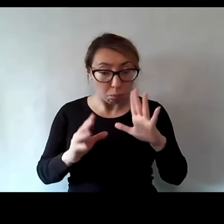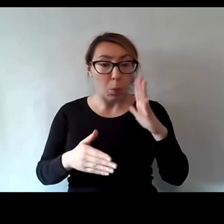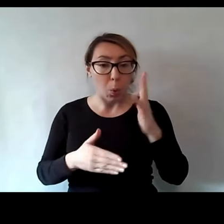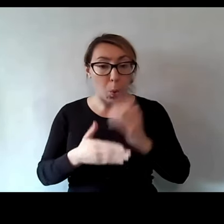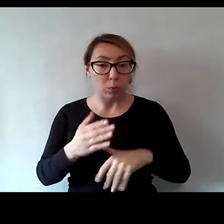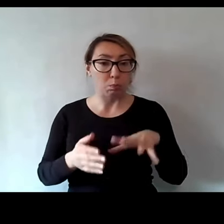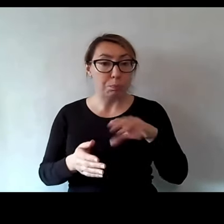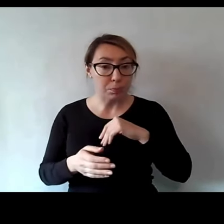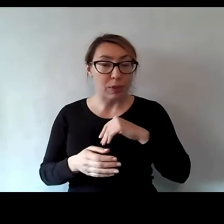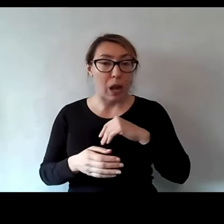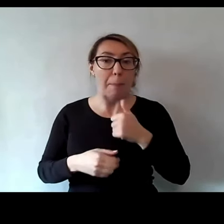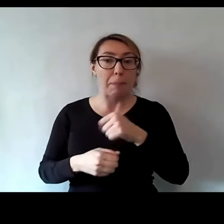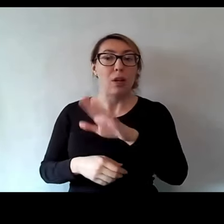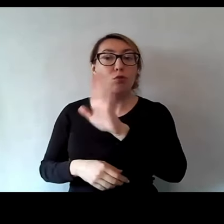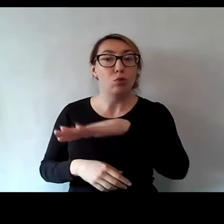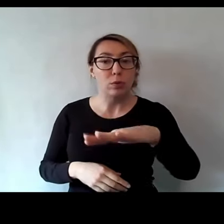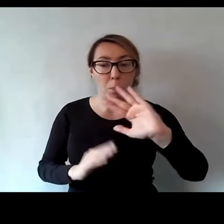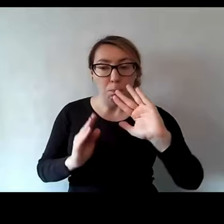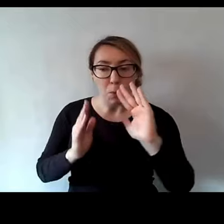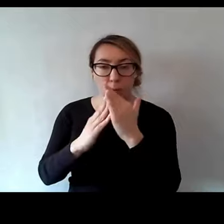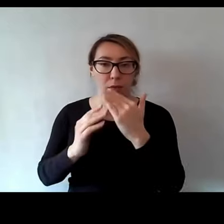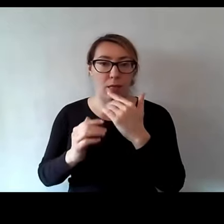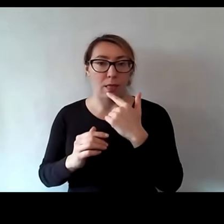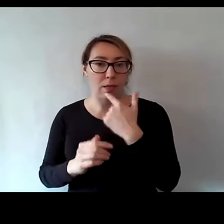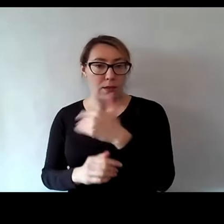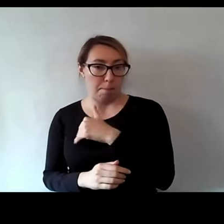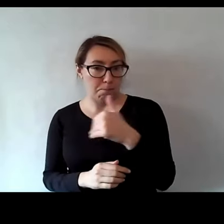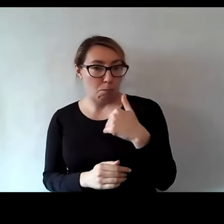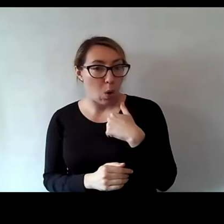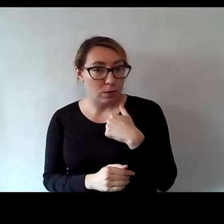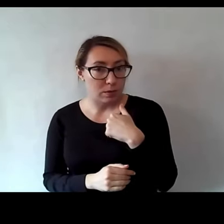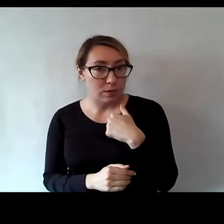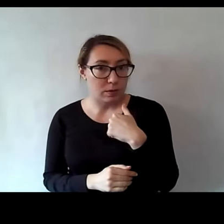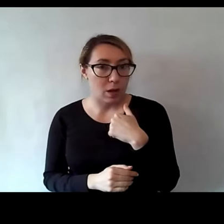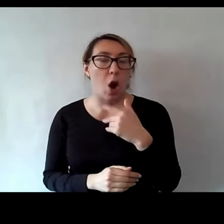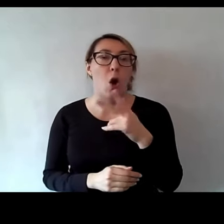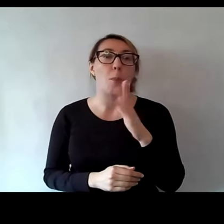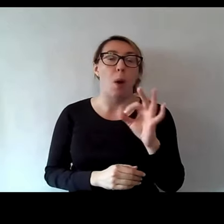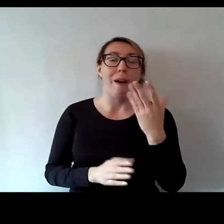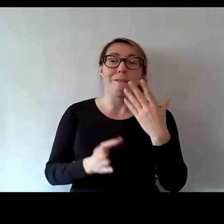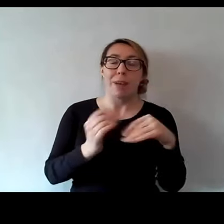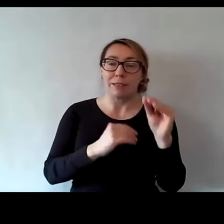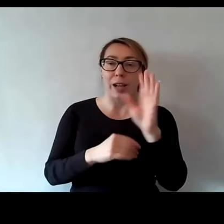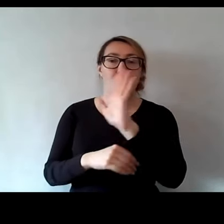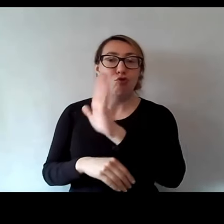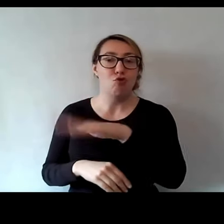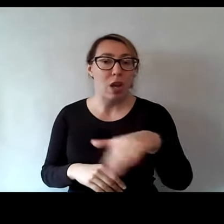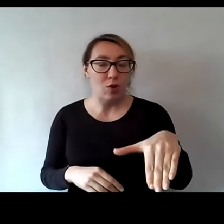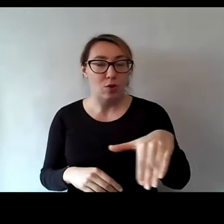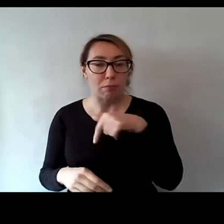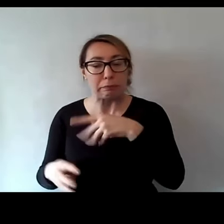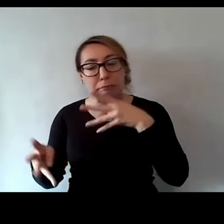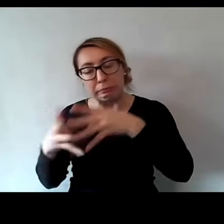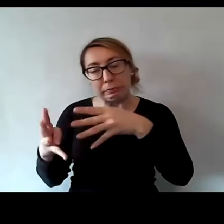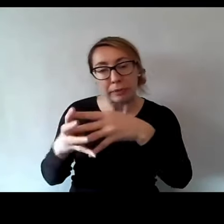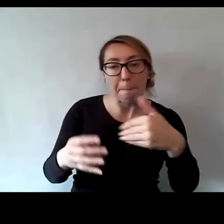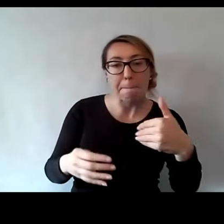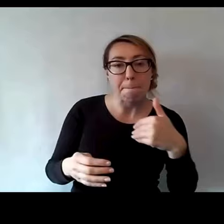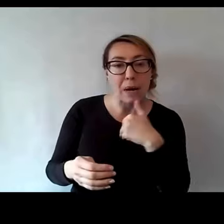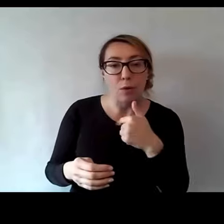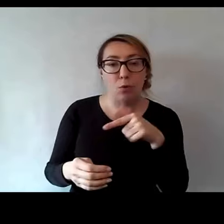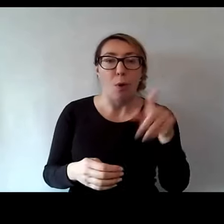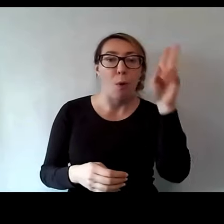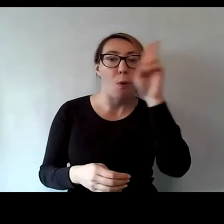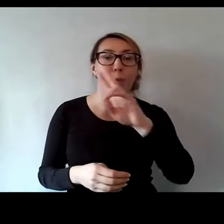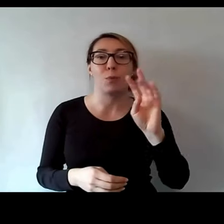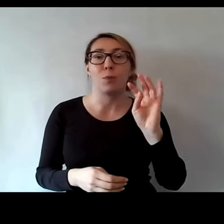ich dziecko mogło poznawać ten język polski, bo akurat tutaj większość dzieci, z którymi testowałam to rozwiązanie, miało